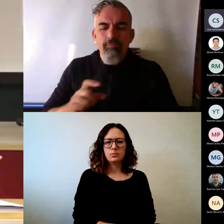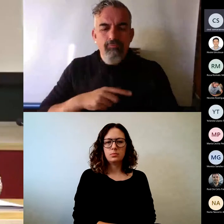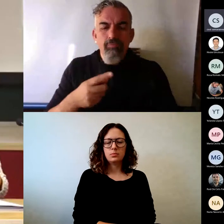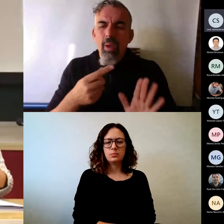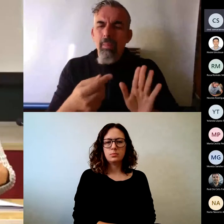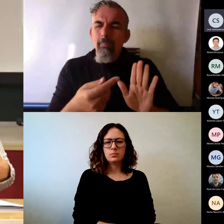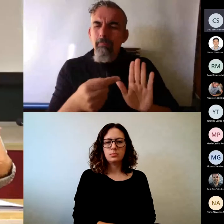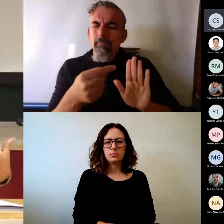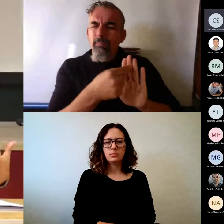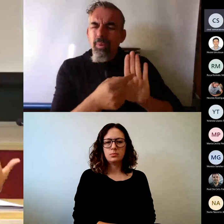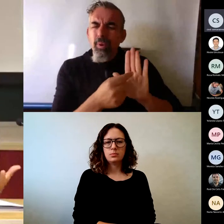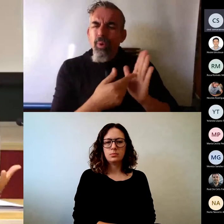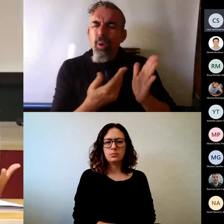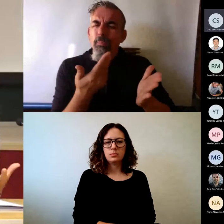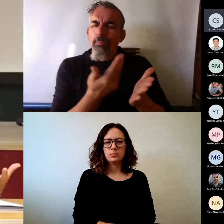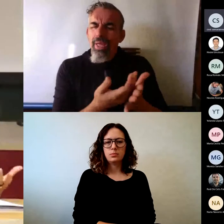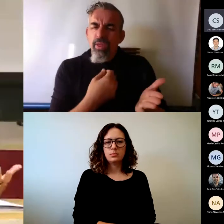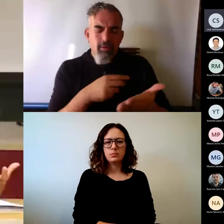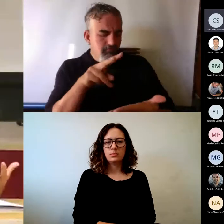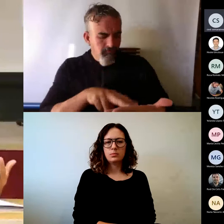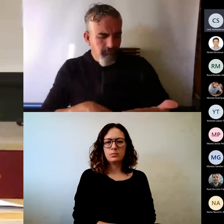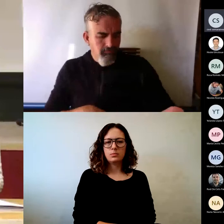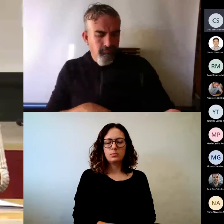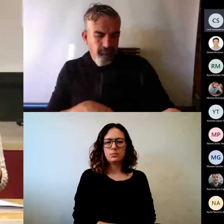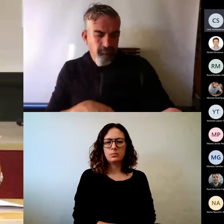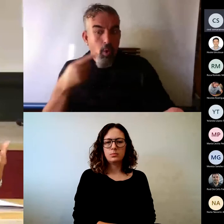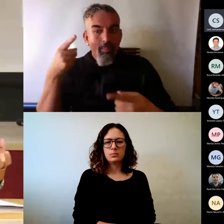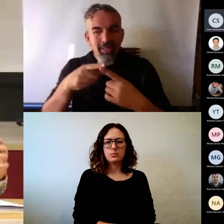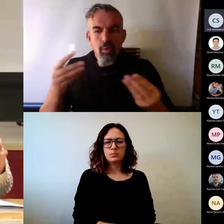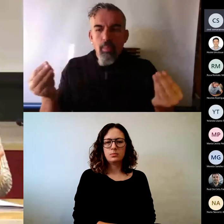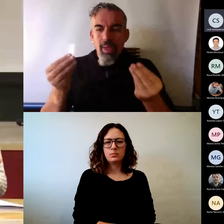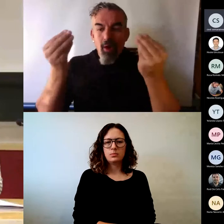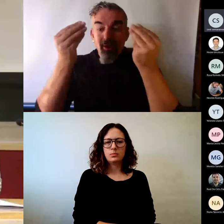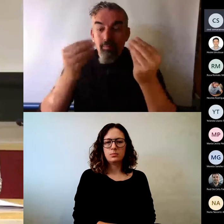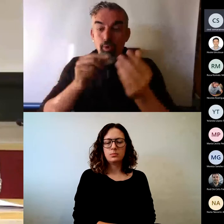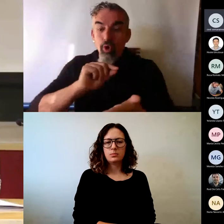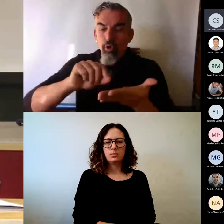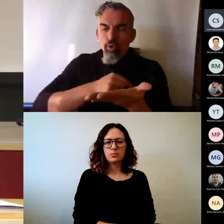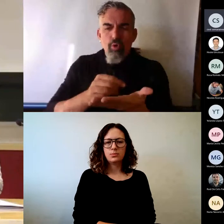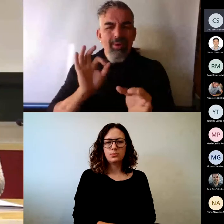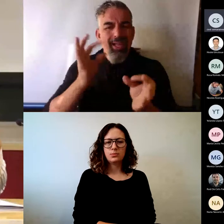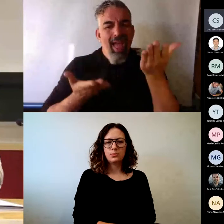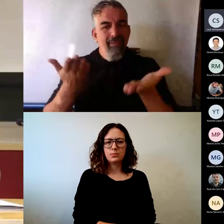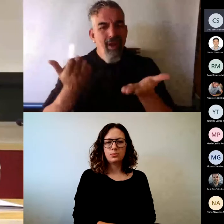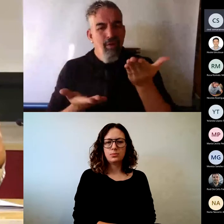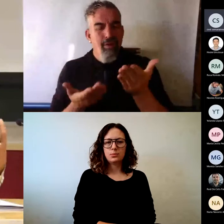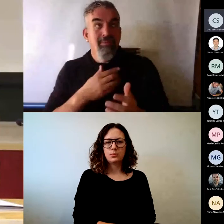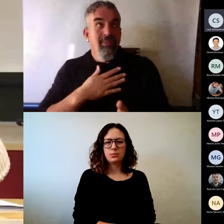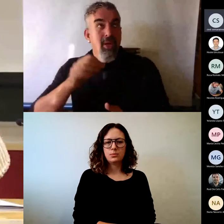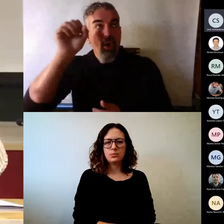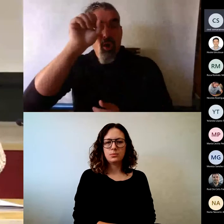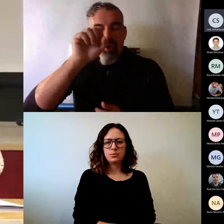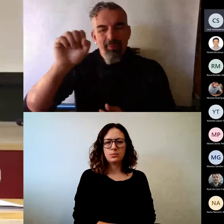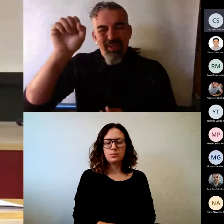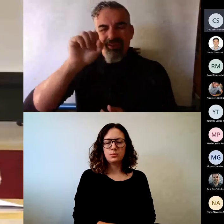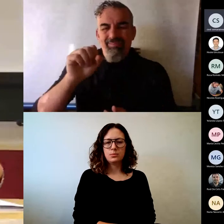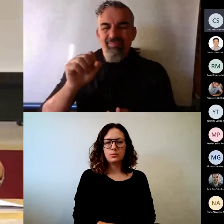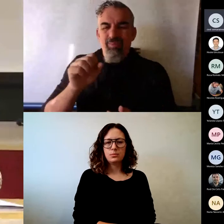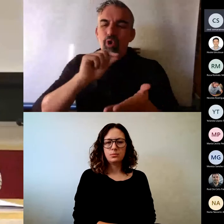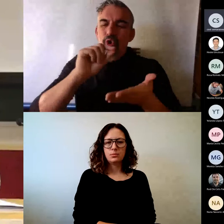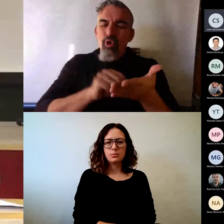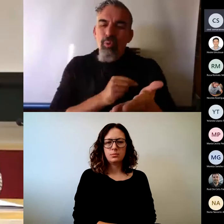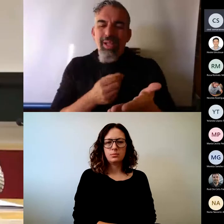y lo intentamos hacer mejor. Esas rúbricas de evaluación en mi opinión no las debemos ver como algo